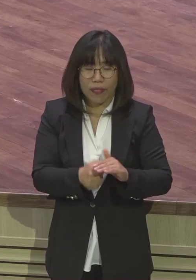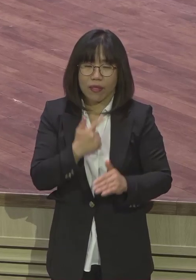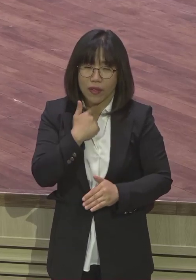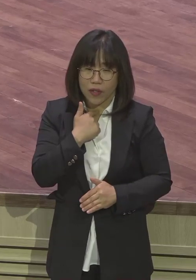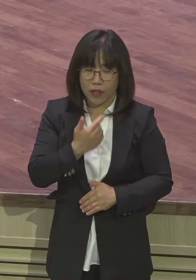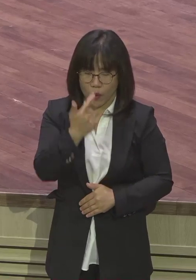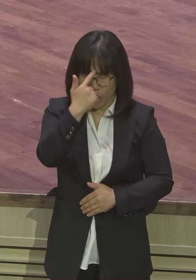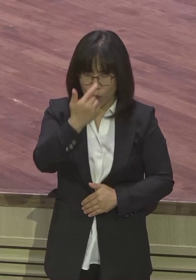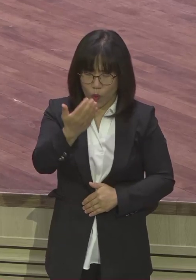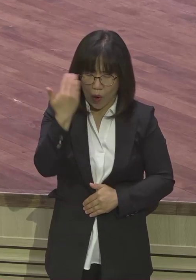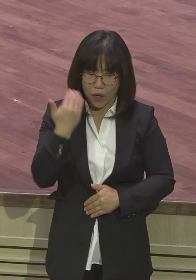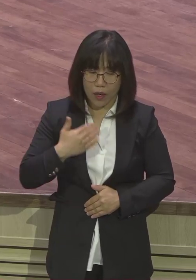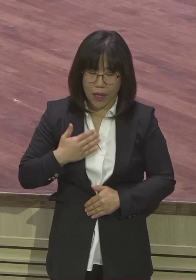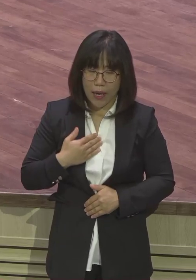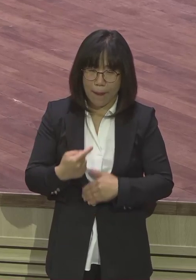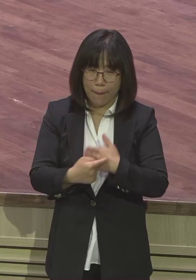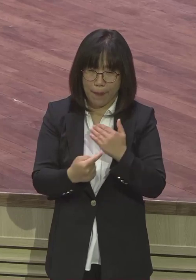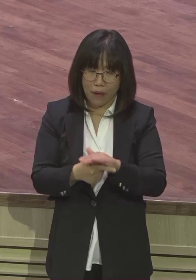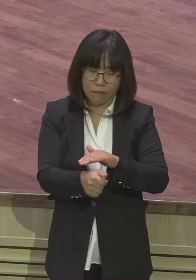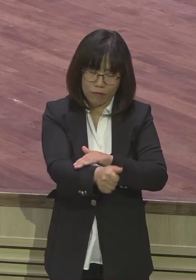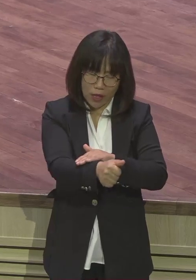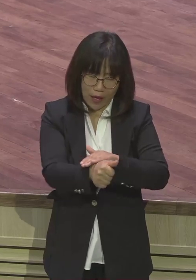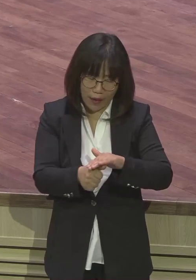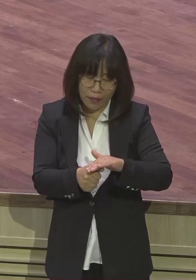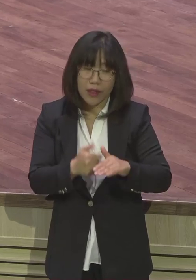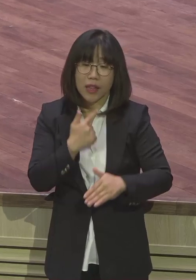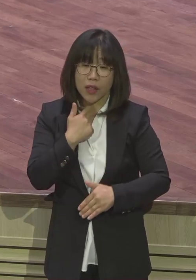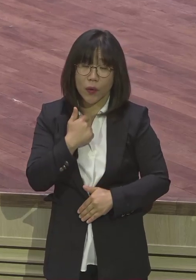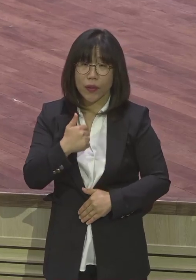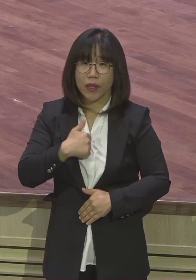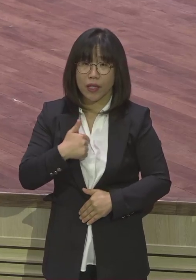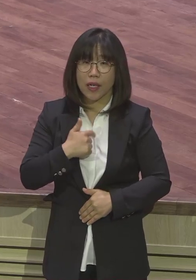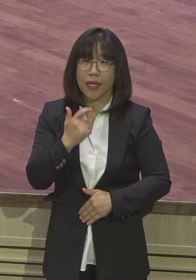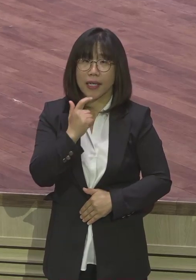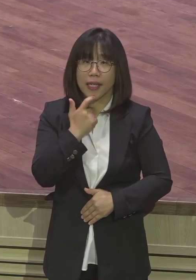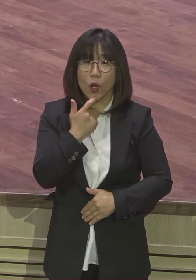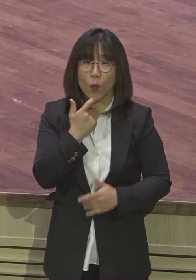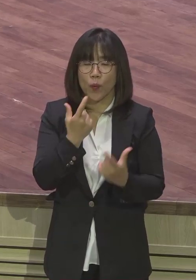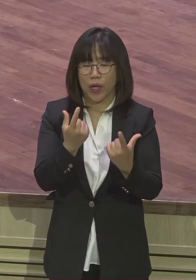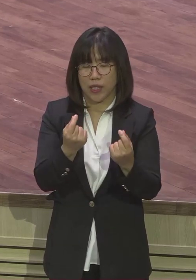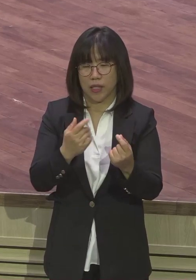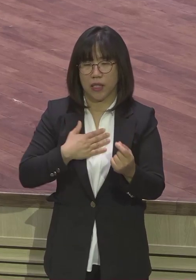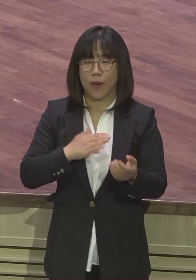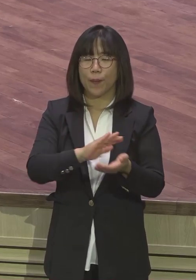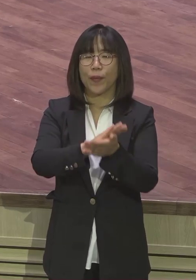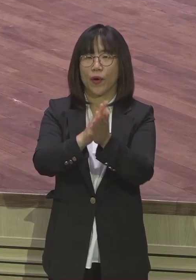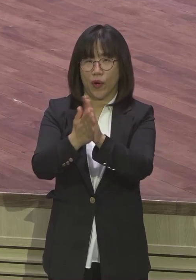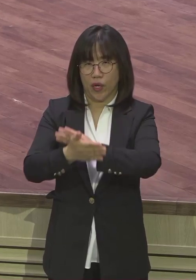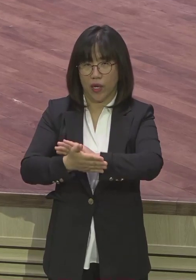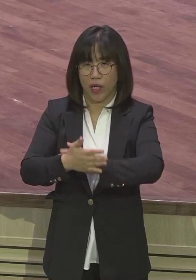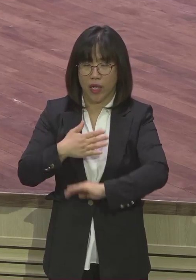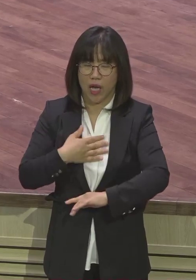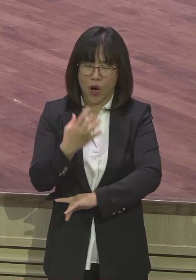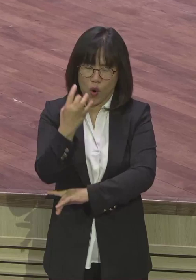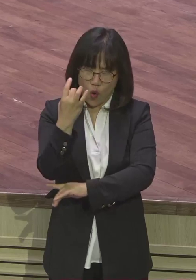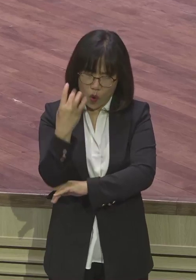확 바뀌고 내가 이 야곱이 살 편해야 되는 건 내가 처음이었거든요 원래 내가 이런 사람 아니요 사람 앞에 서는 게 제일